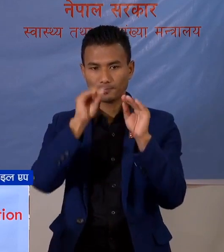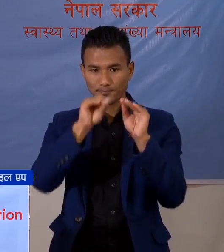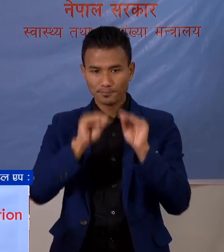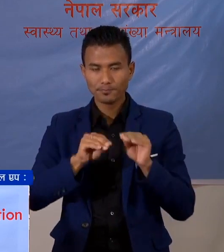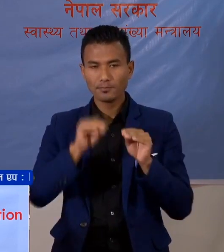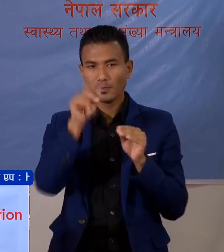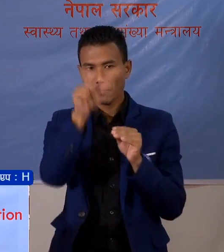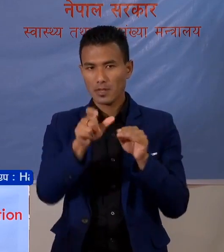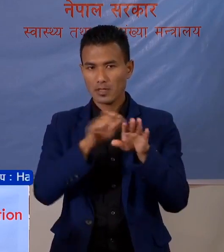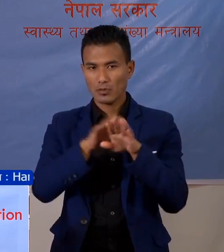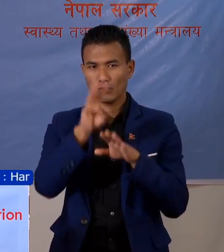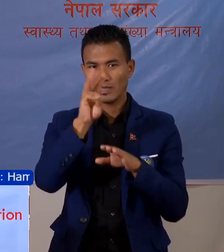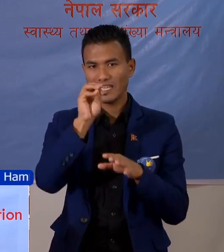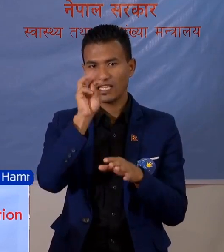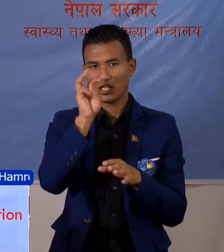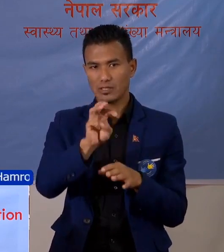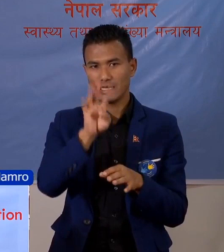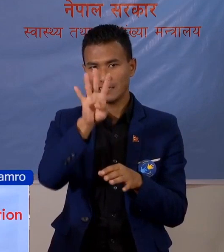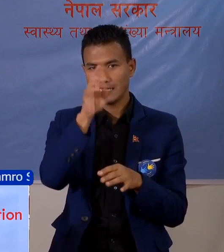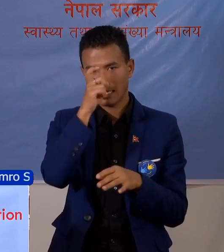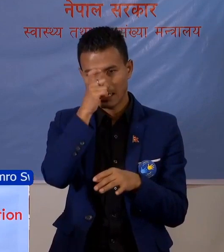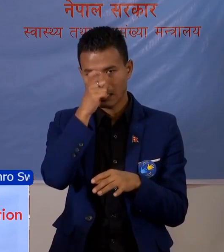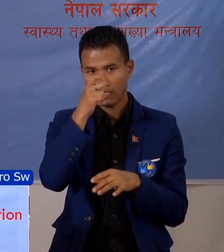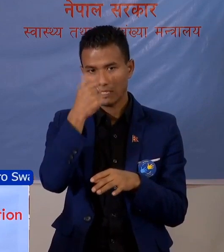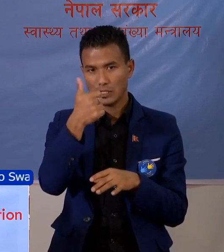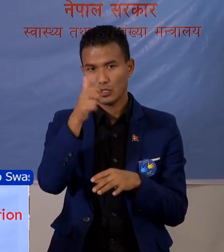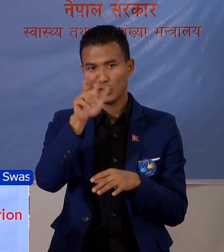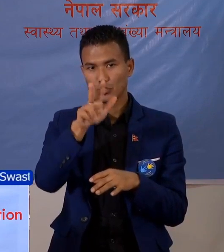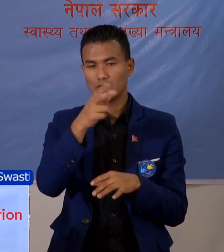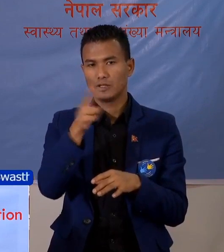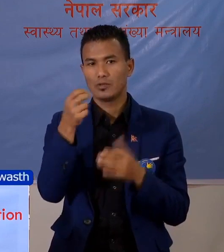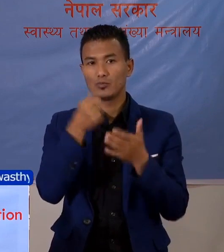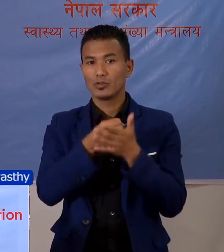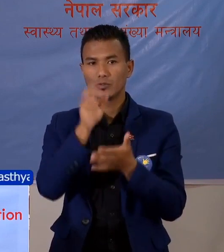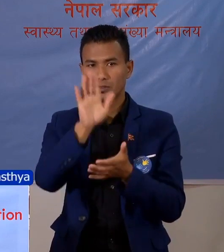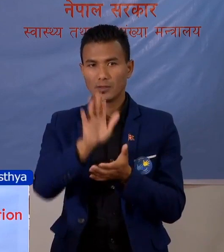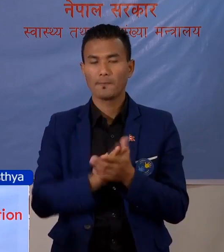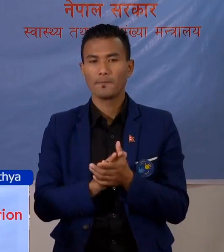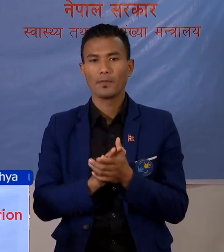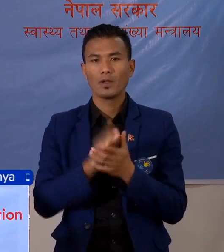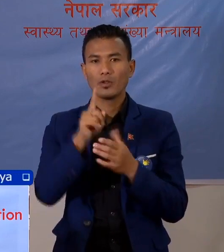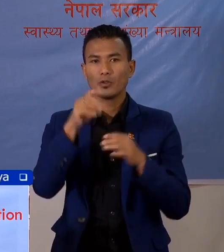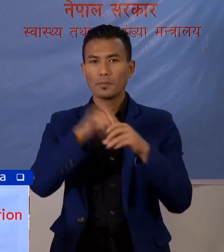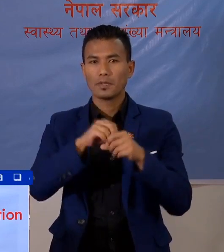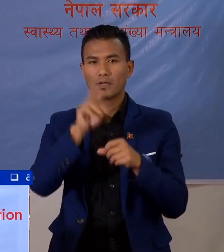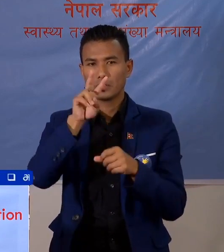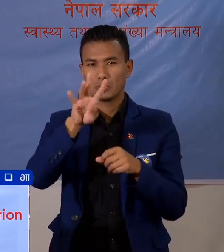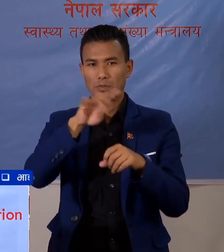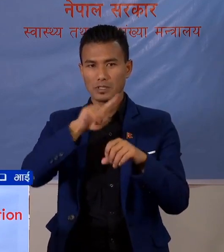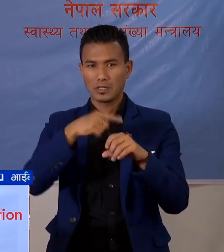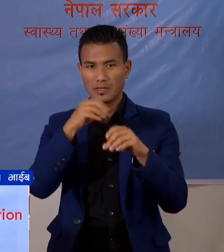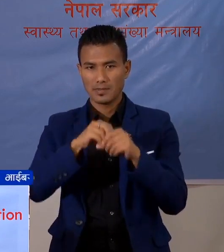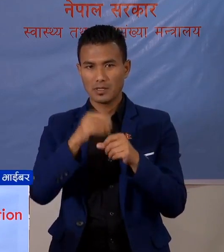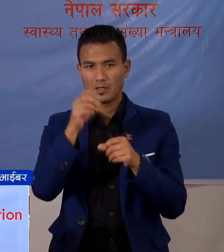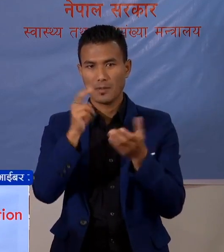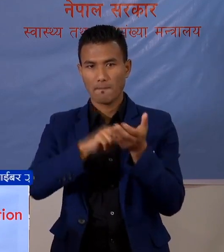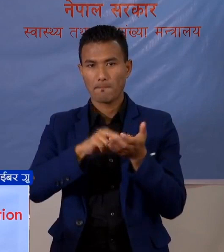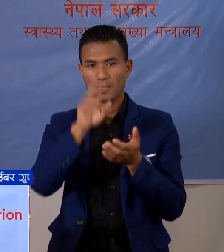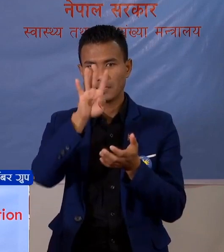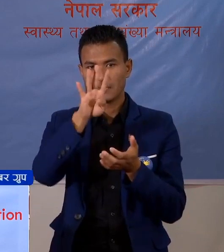हरुको संख्या 30468 पुगे को छा जस्मते गत 24 गंटामा थब 484